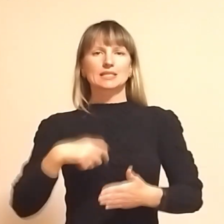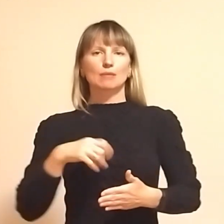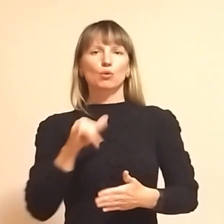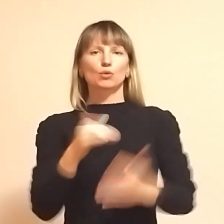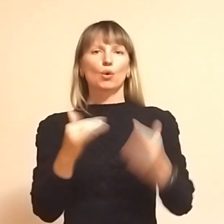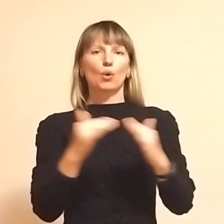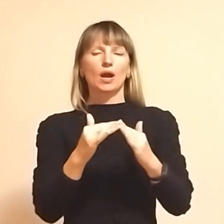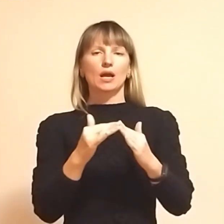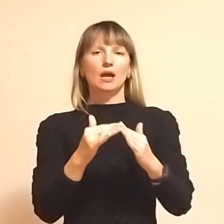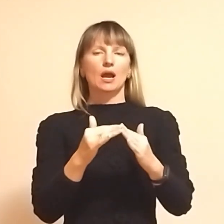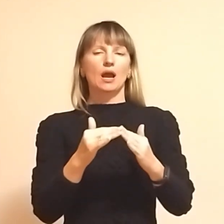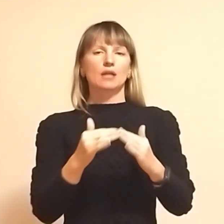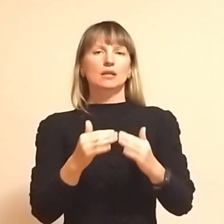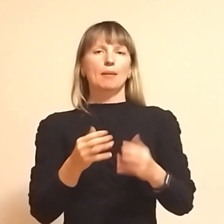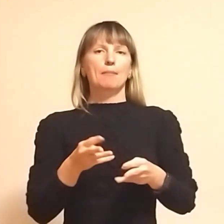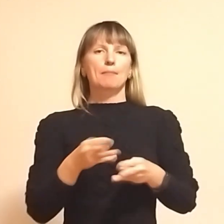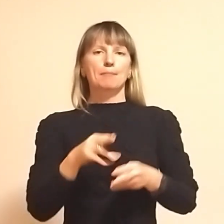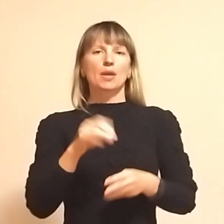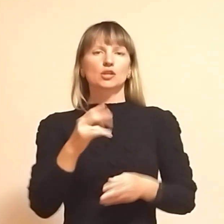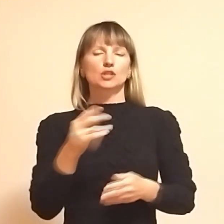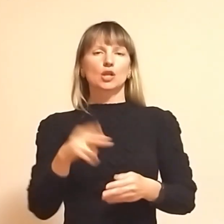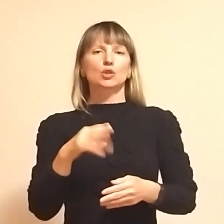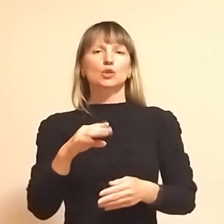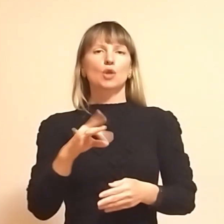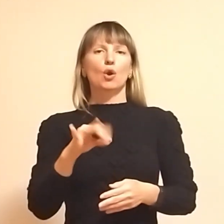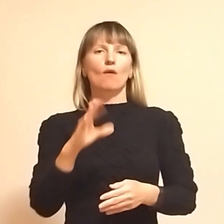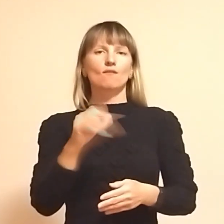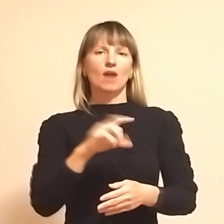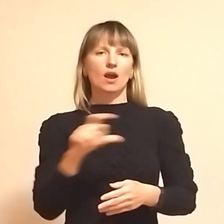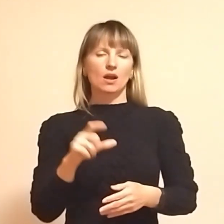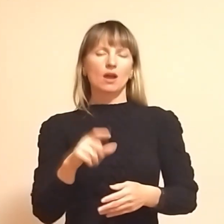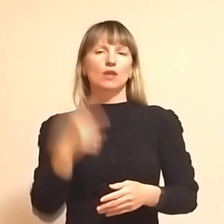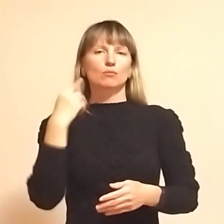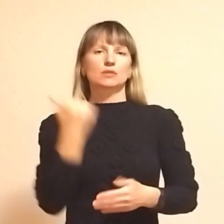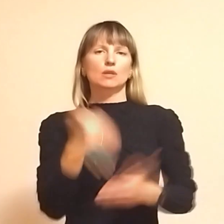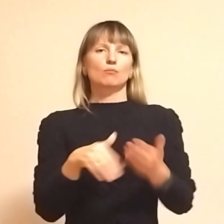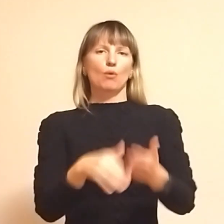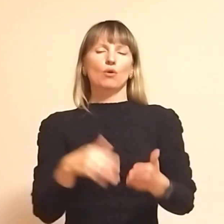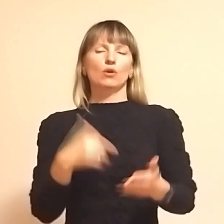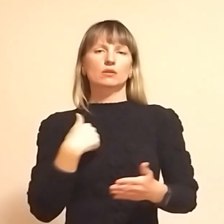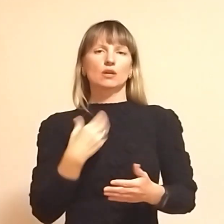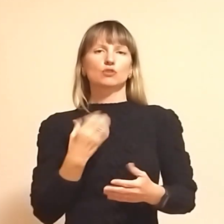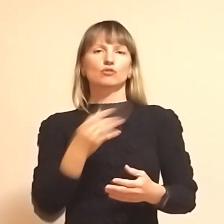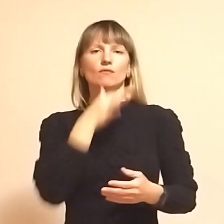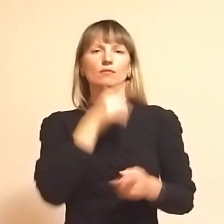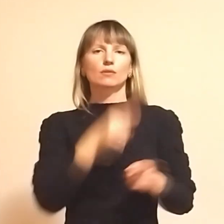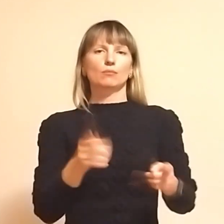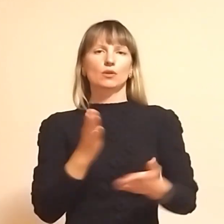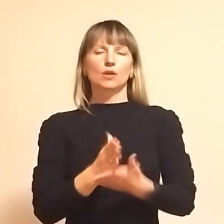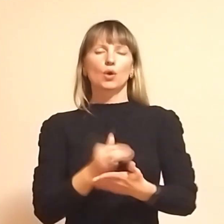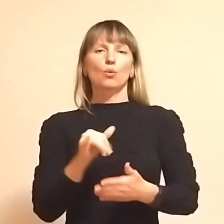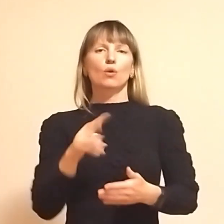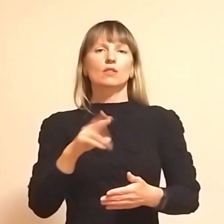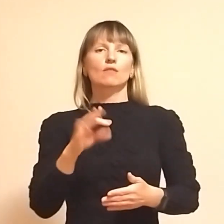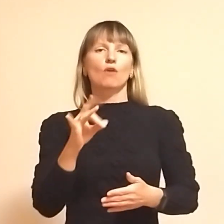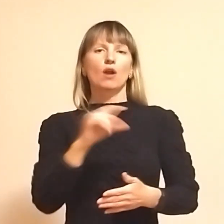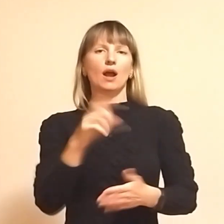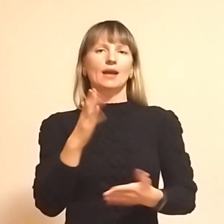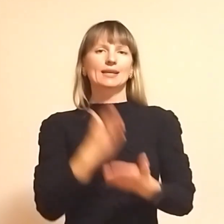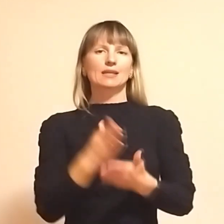У них у хаті печі на дровах. Тодому, що з їхньою допомогою я ще якийсь час протримуюсь. У дворах у них є колодязі.